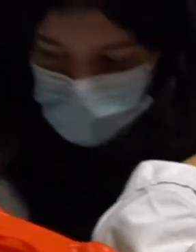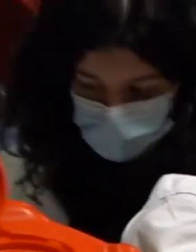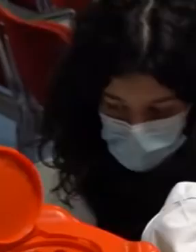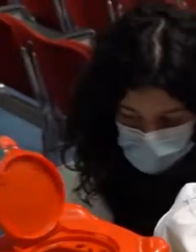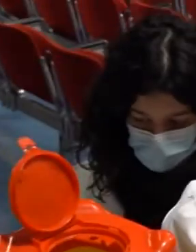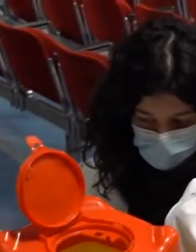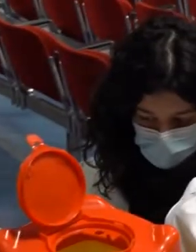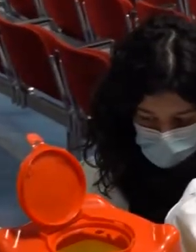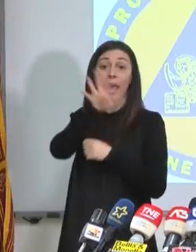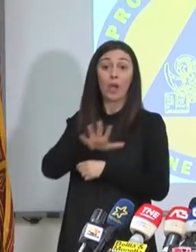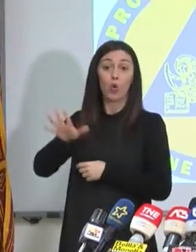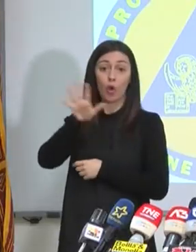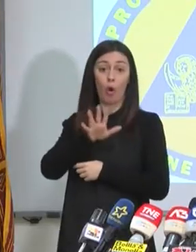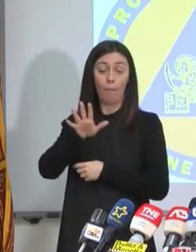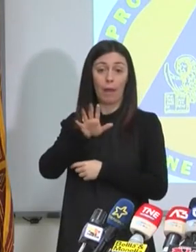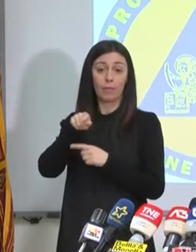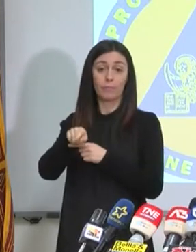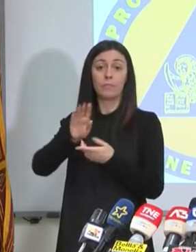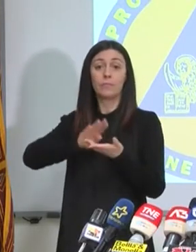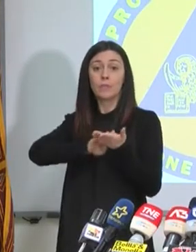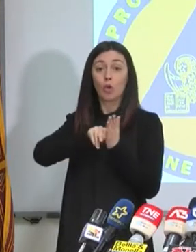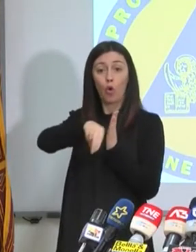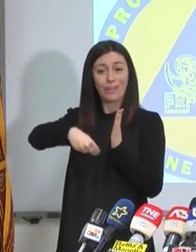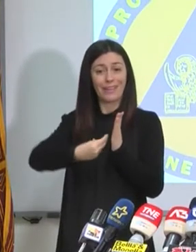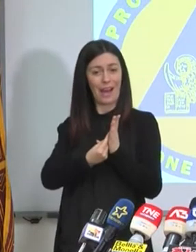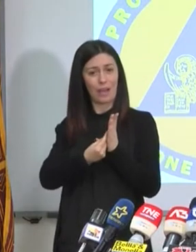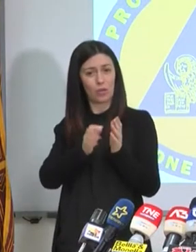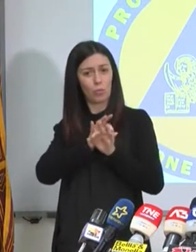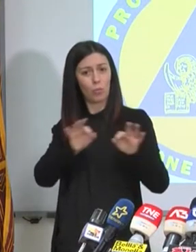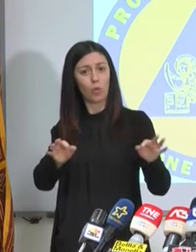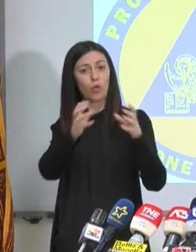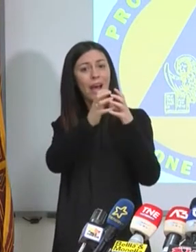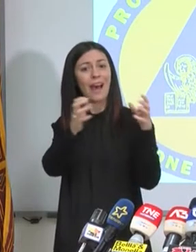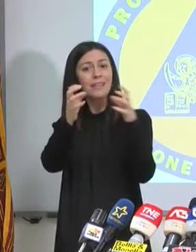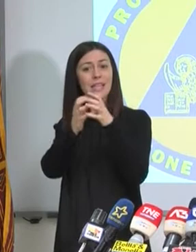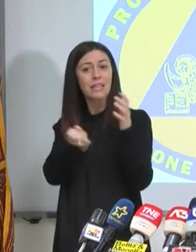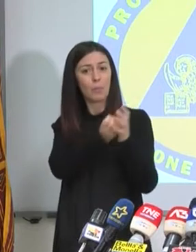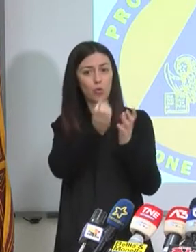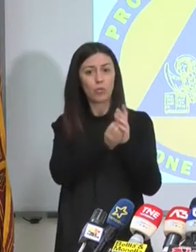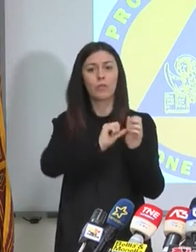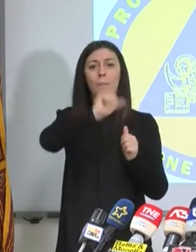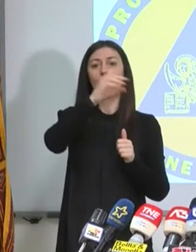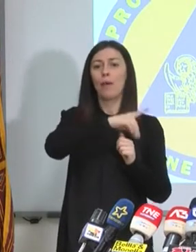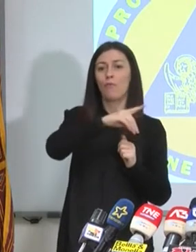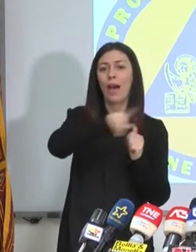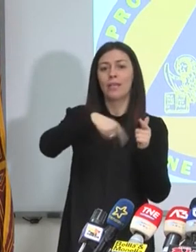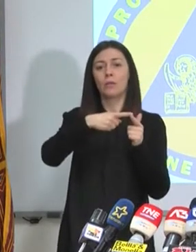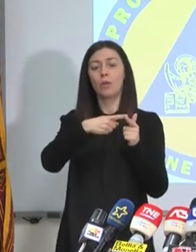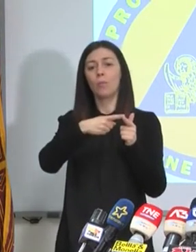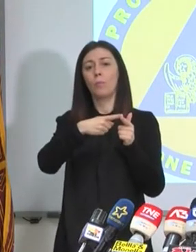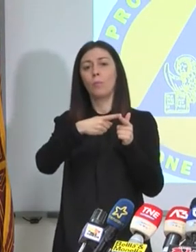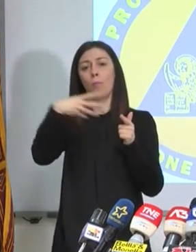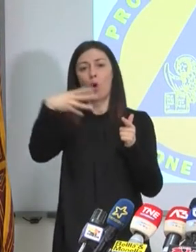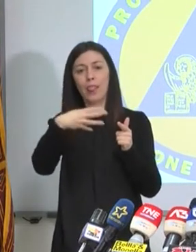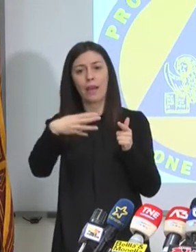'Europa ha firmato un contratto con le ditte produttrici, la prima in assoluto è stata Pfizer, poi è arrivata AstraZeneca, è